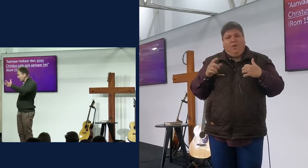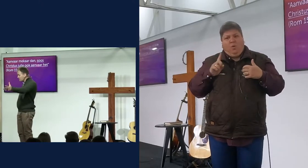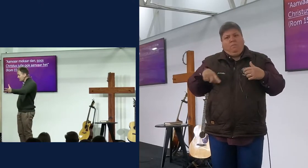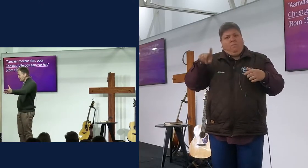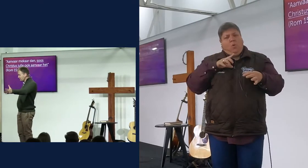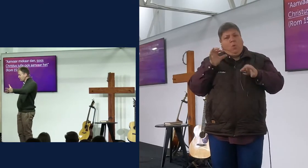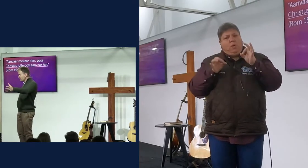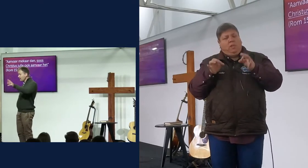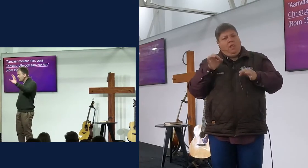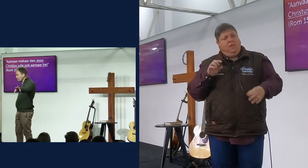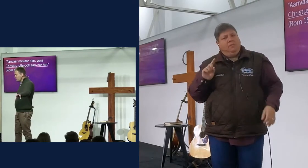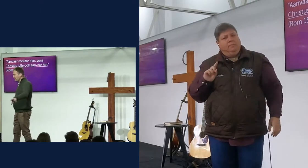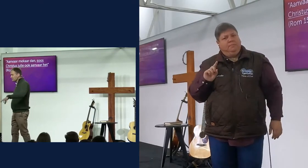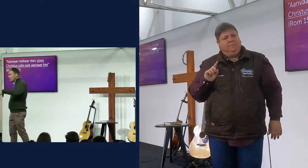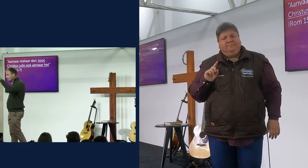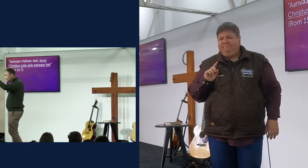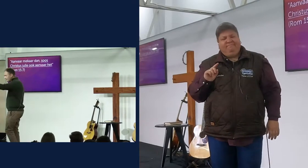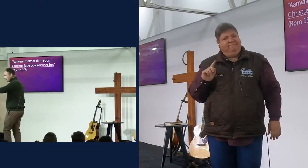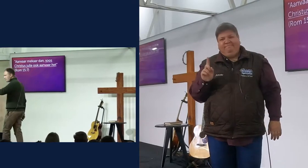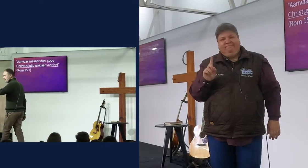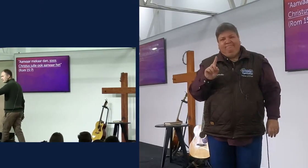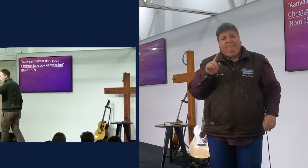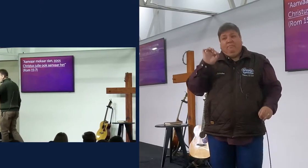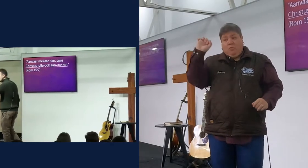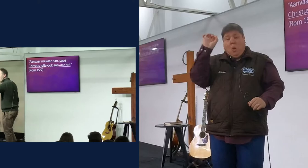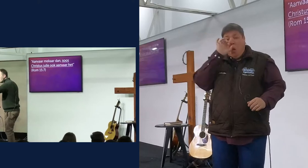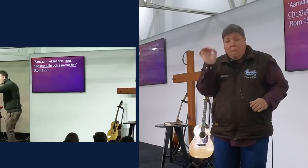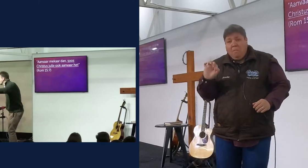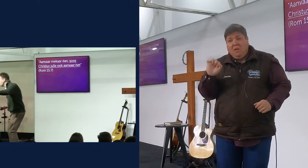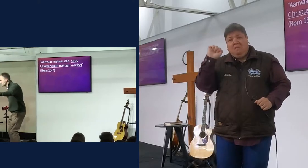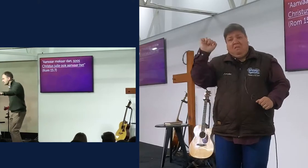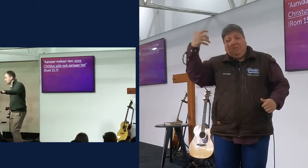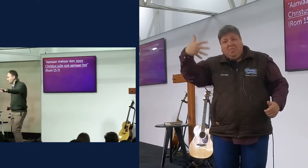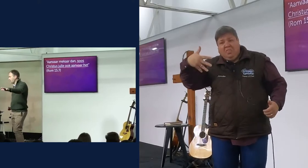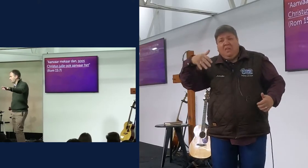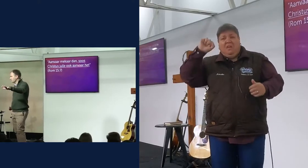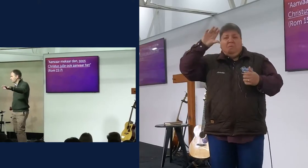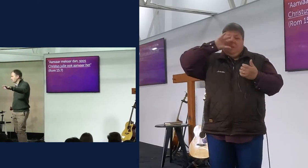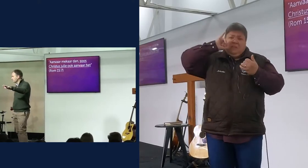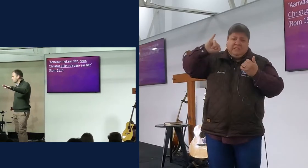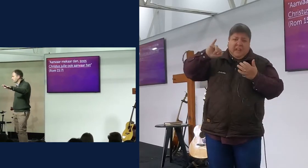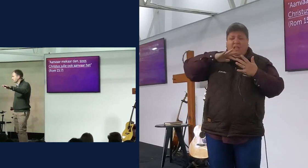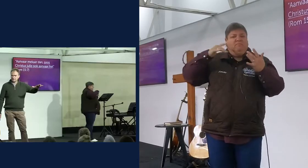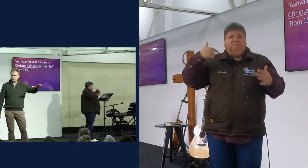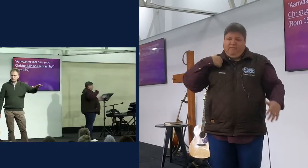ek moet alle mense aanvaar, met hulle opinies, met hulle kritiek, met hulle, ek moet amal alle mense lief hee,